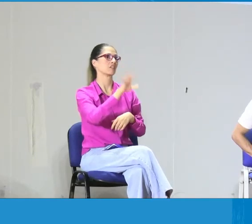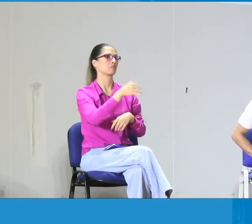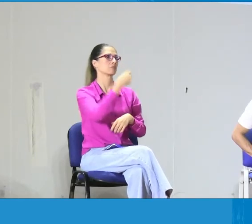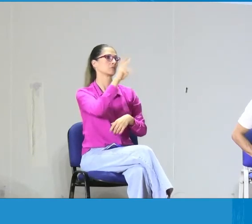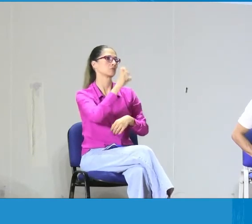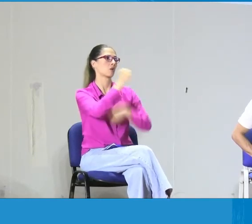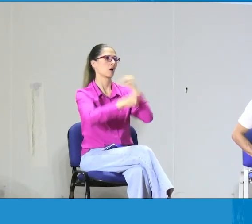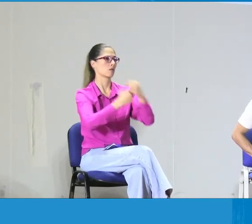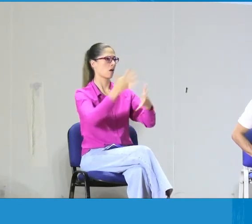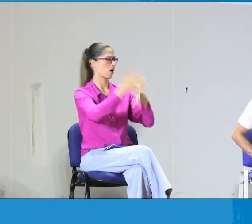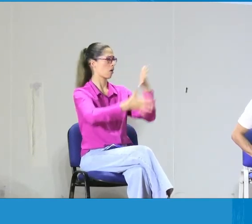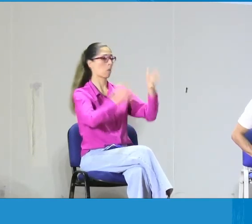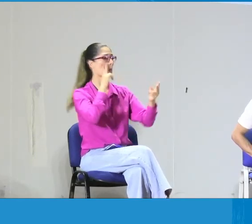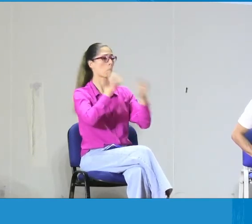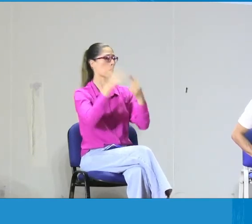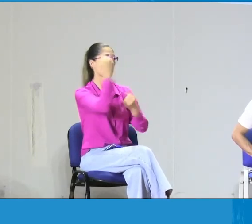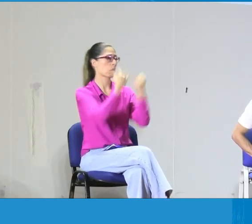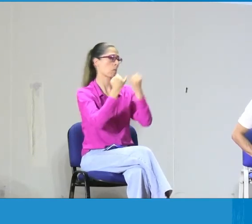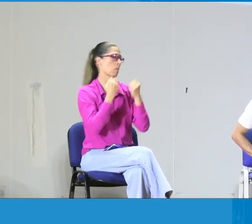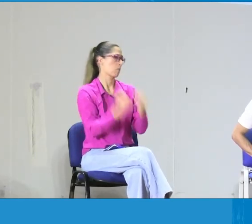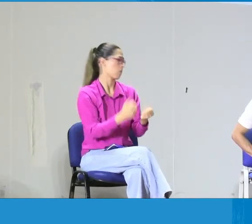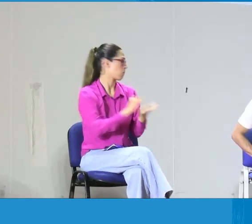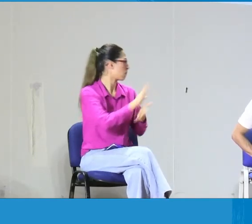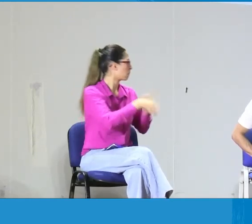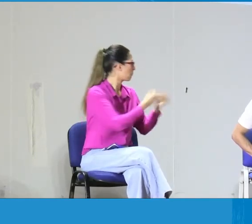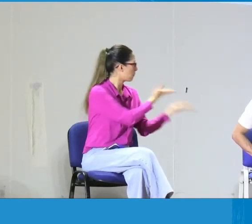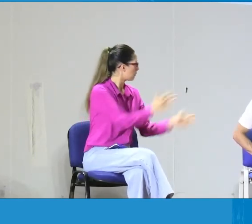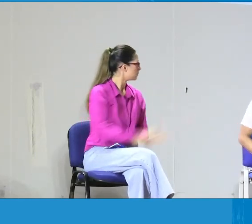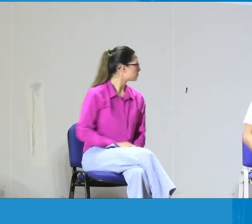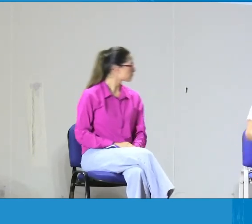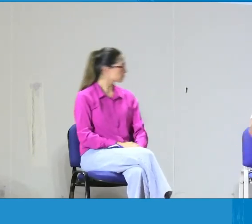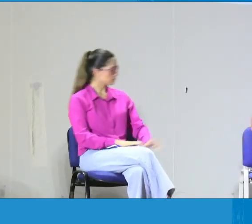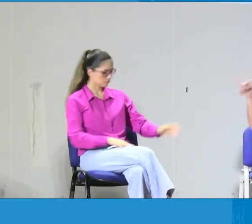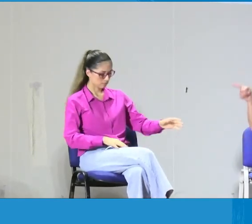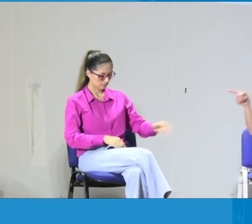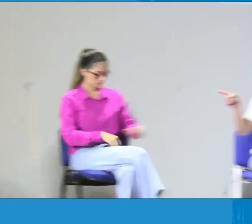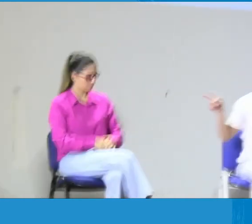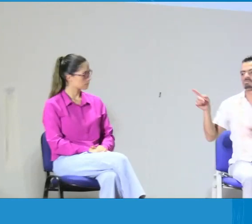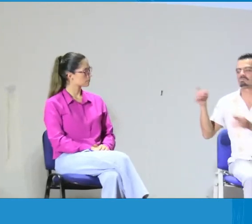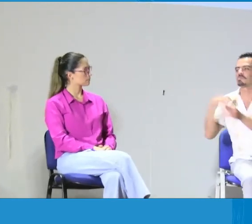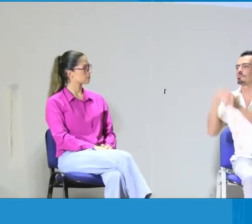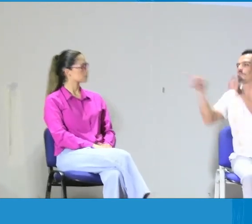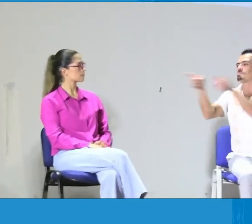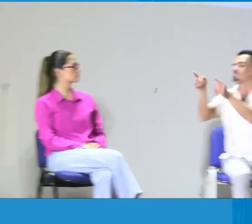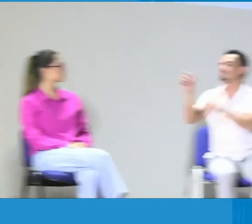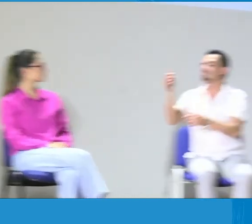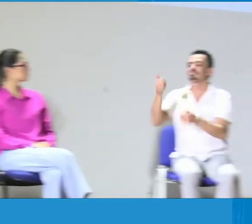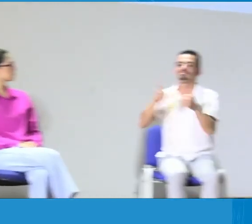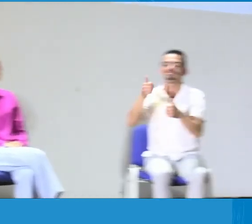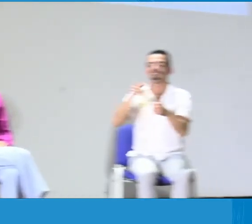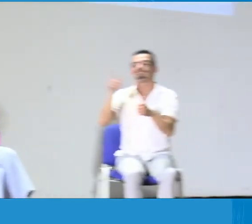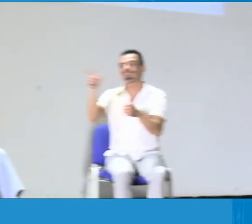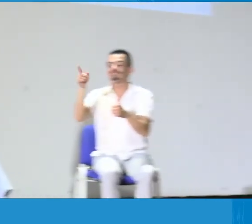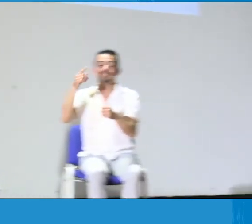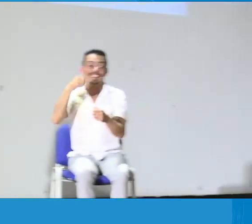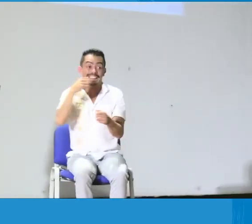la implantación de todas estas prótesis auditivas, porque pasa que hay muchos niños que acceden tarde a la lengua de señas.